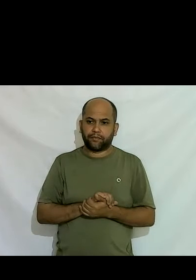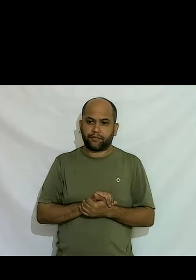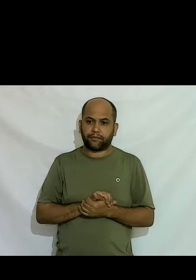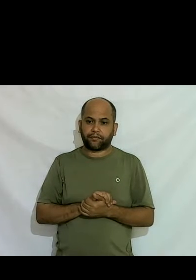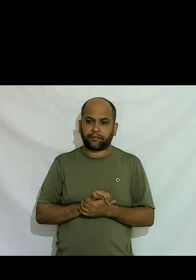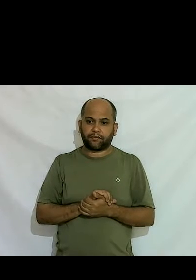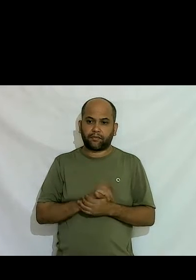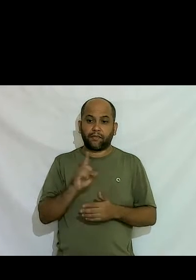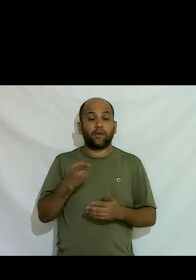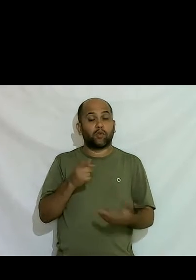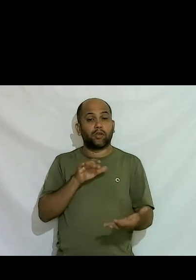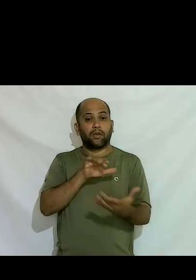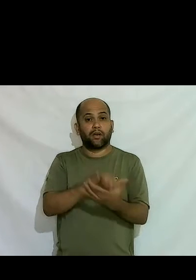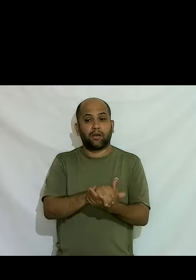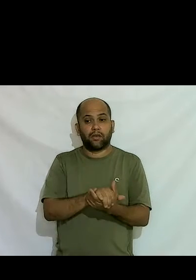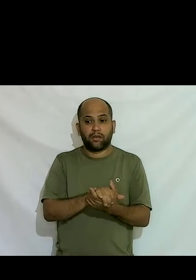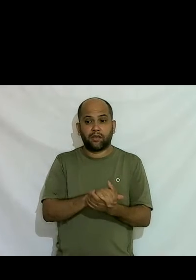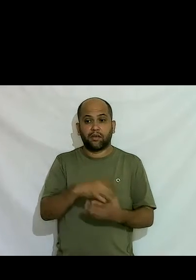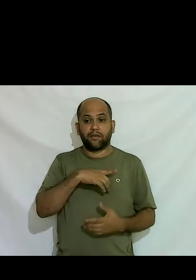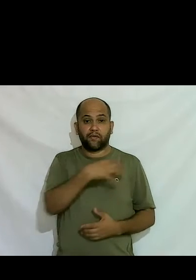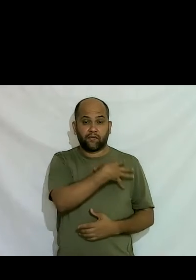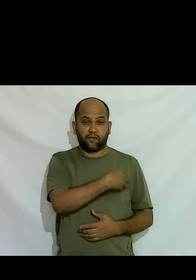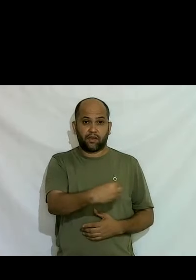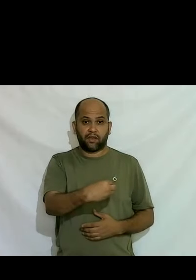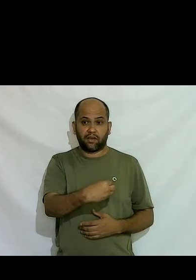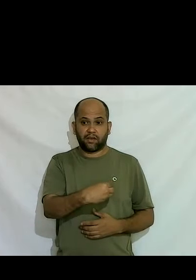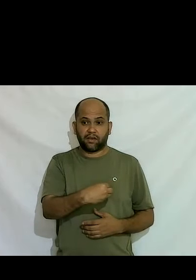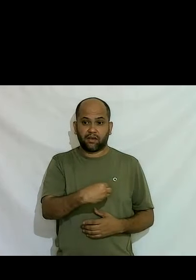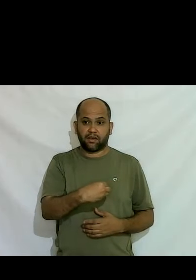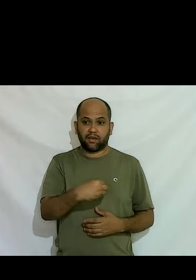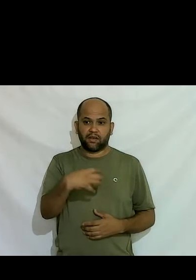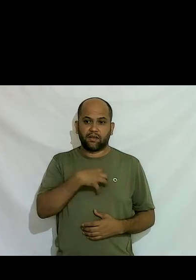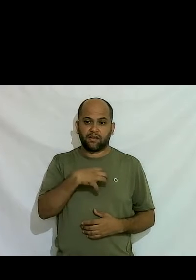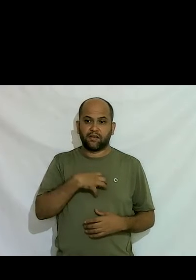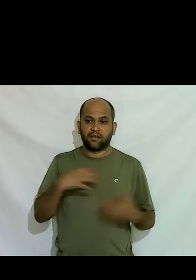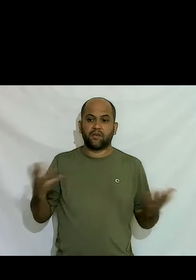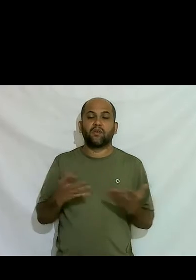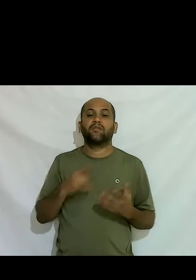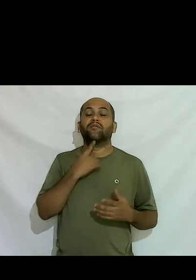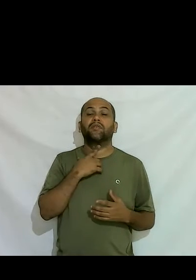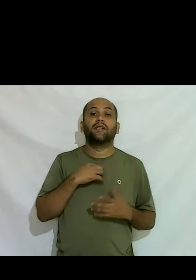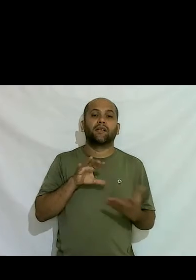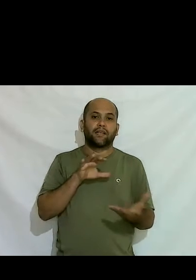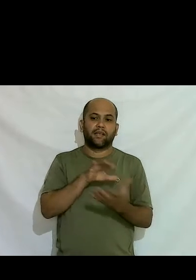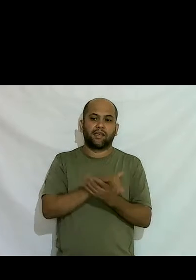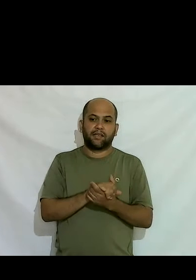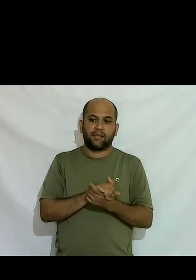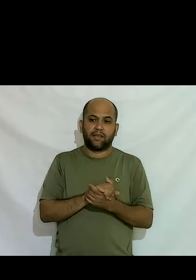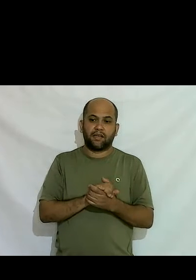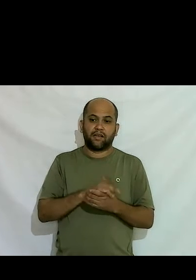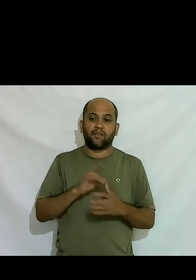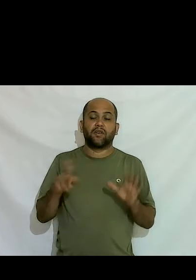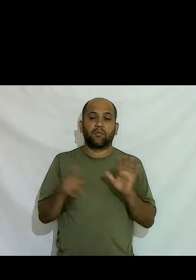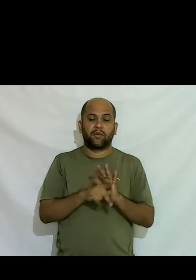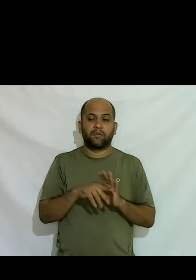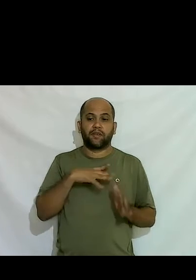casei me casei tive uma filha eu tenho a sensação hoje de que eu quis casar só para ter filho